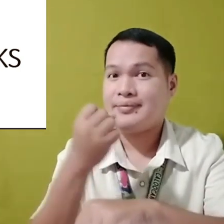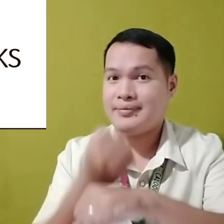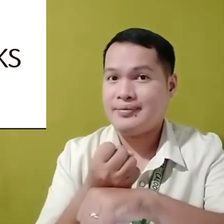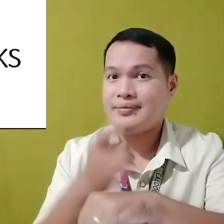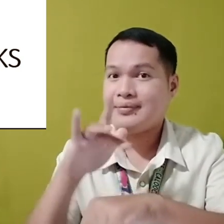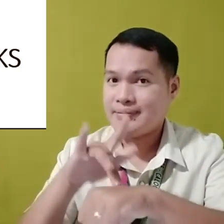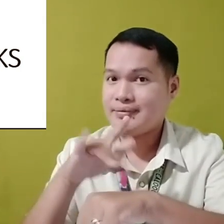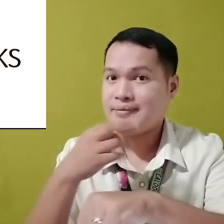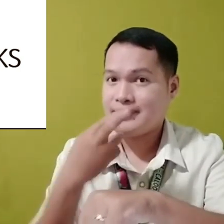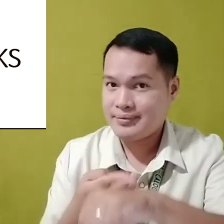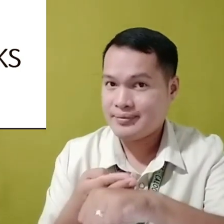Basaltic Rock